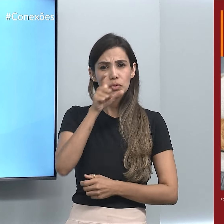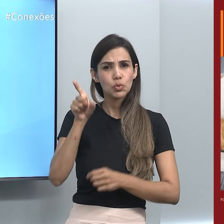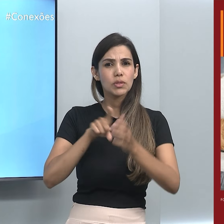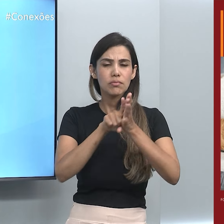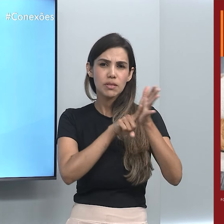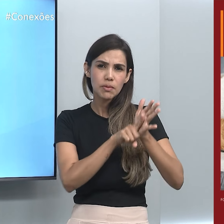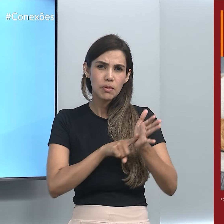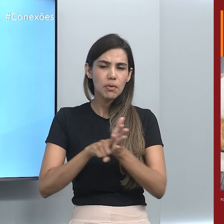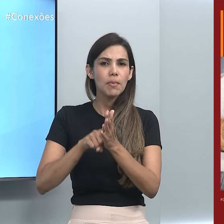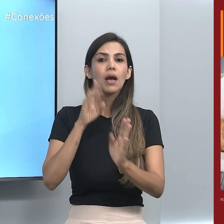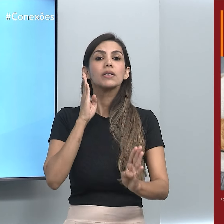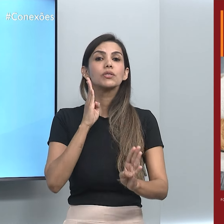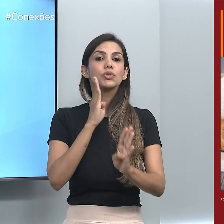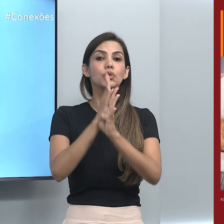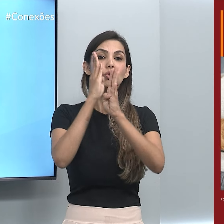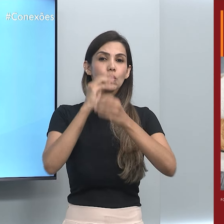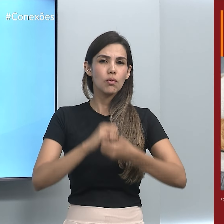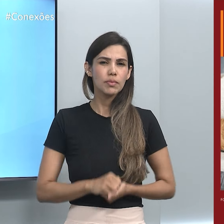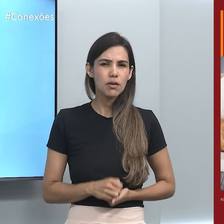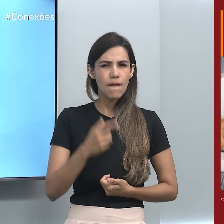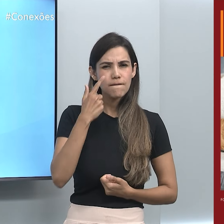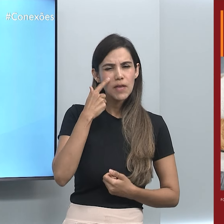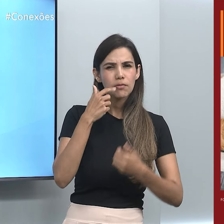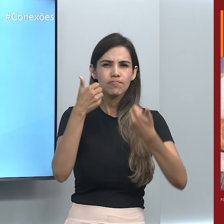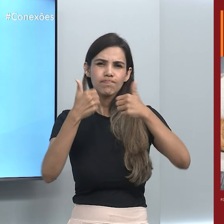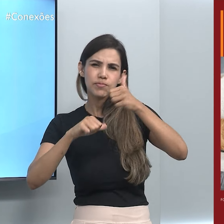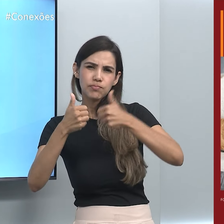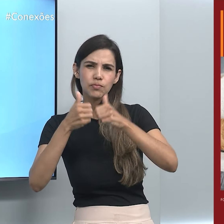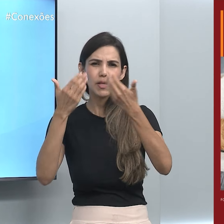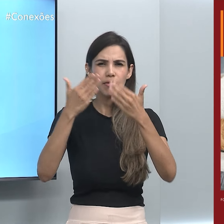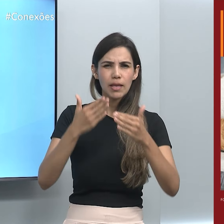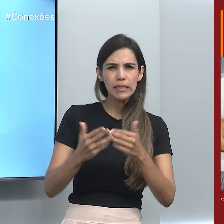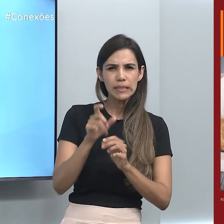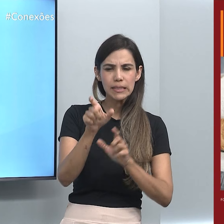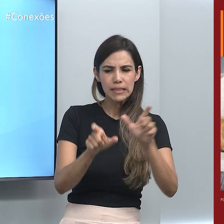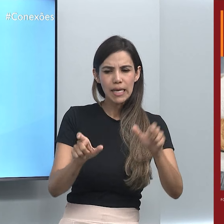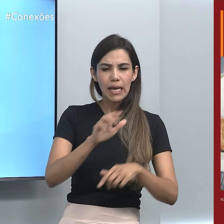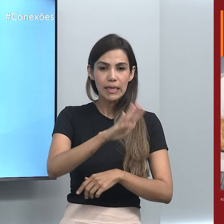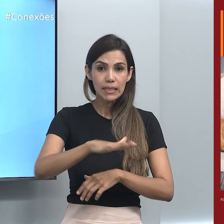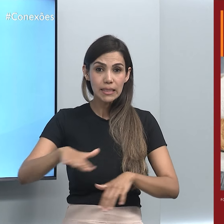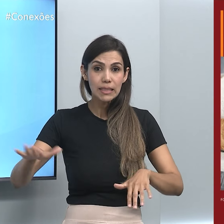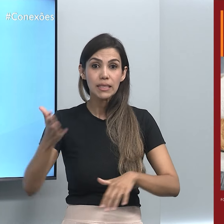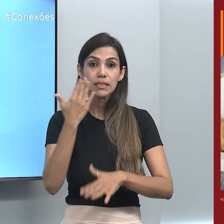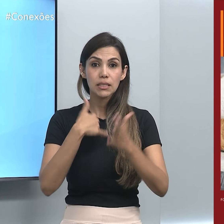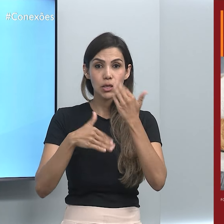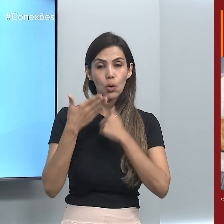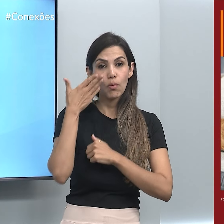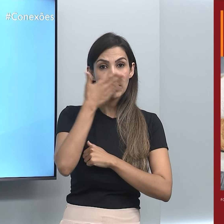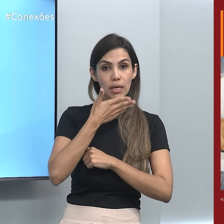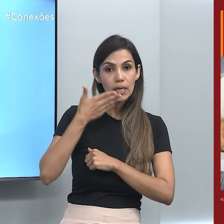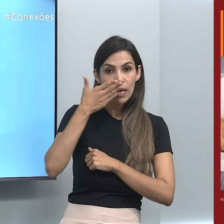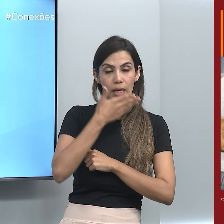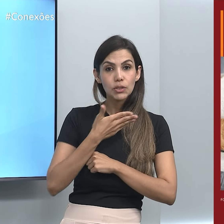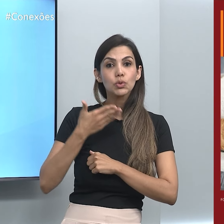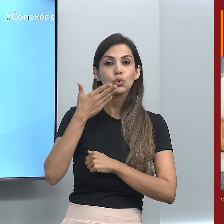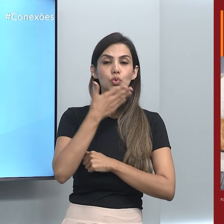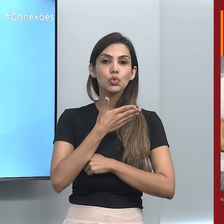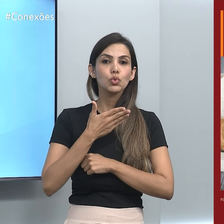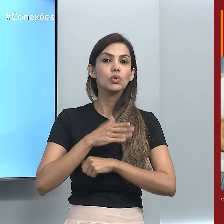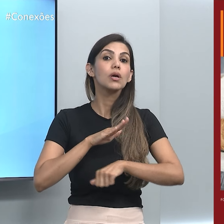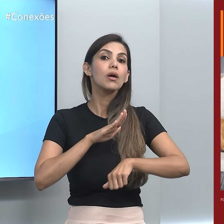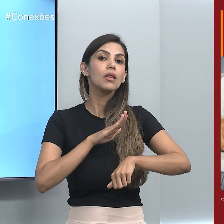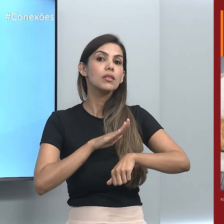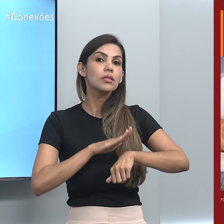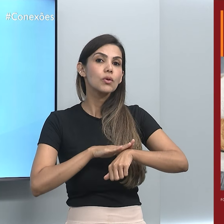essa constatação depois de analisar dados do consumo de açúcar por crianças, durante e depois